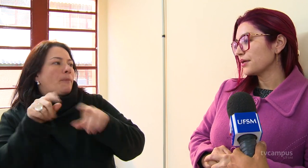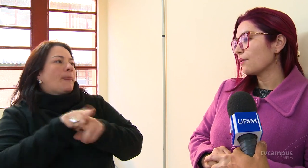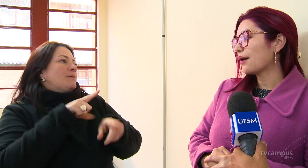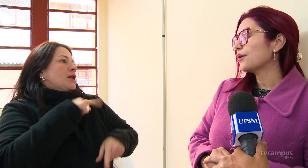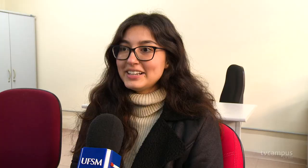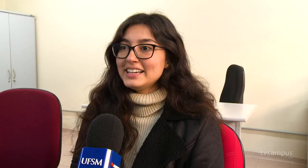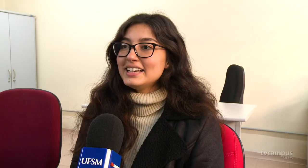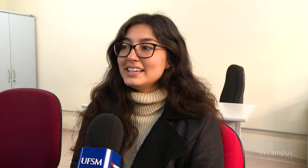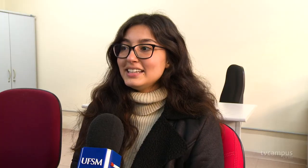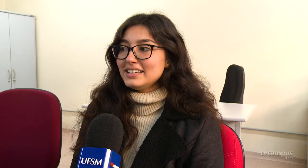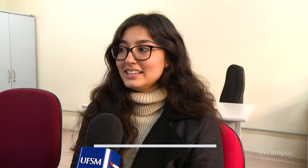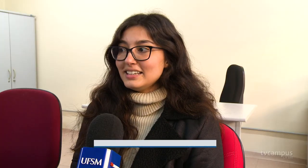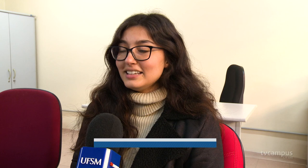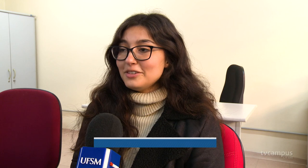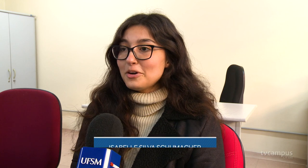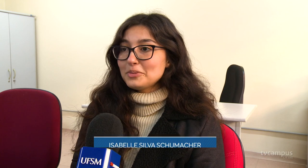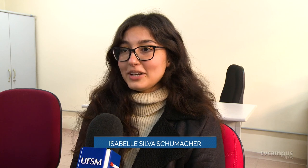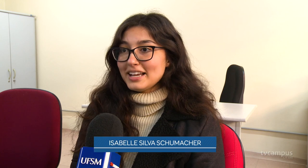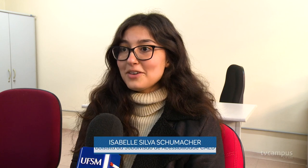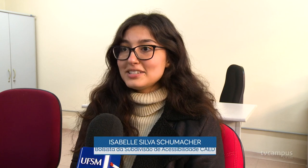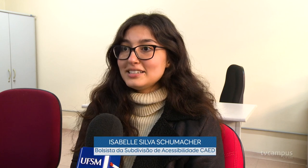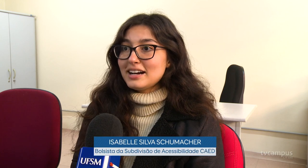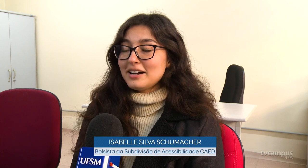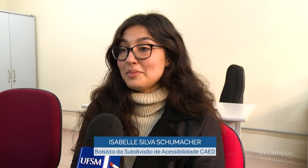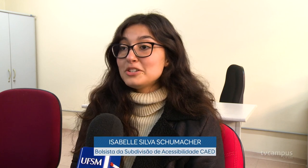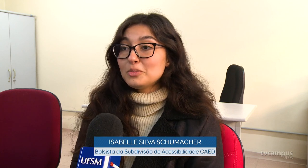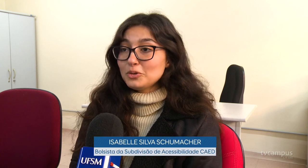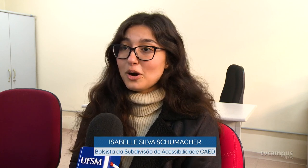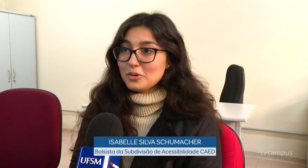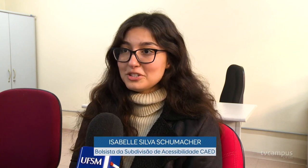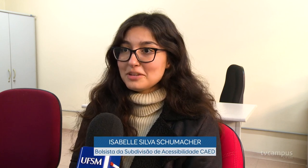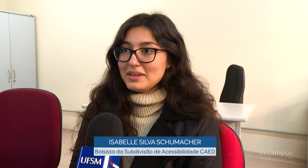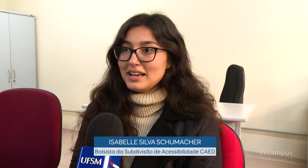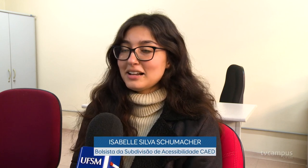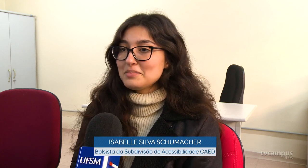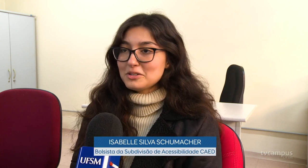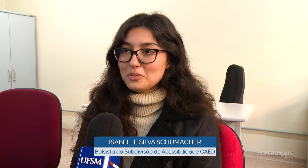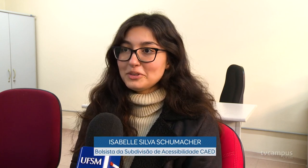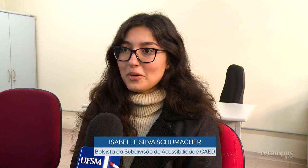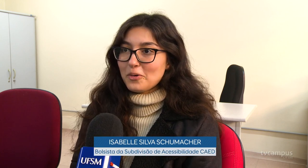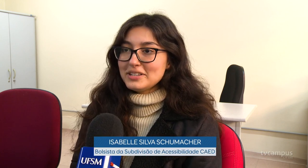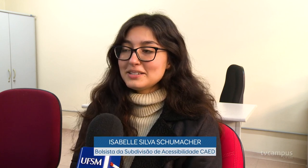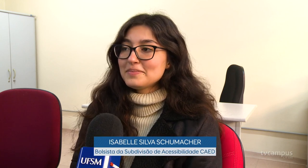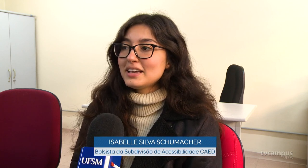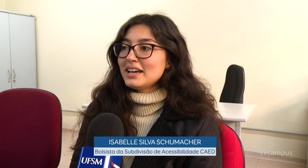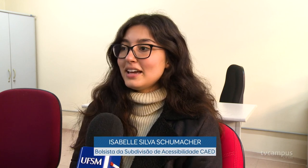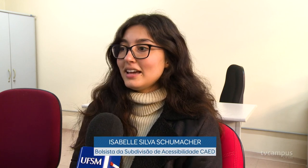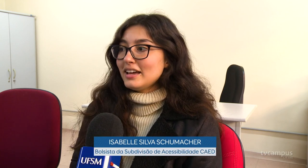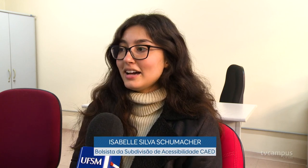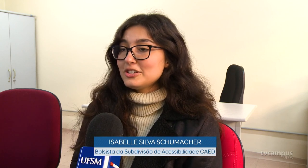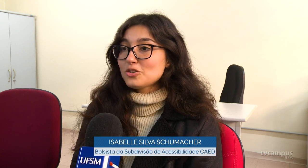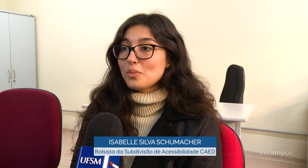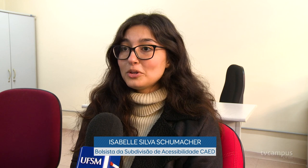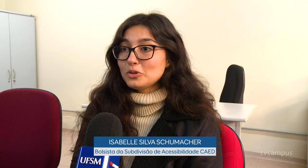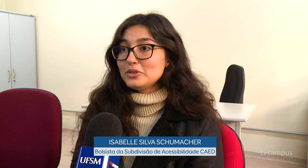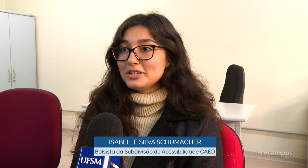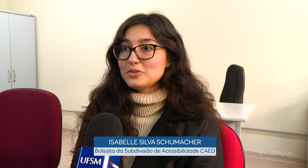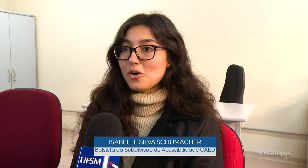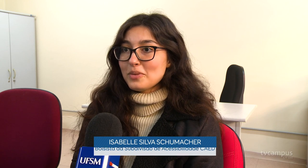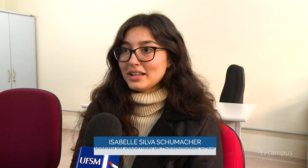igual. Bom sista. E foi muito legal, assim, eu aprendi muito com a Ruth também, ela me ensinou muita coisa. A gente combinou no início como ela